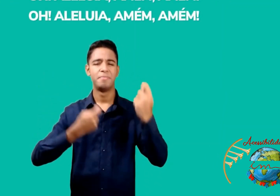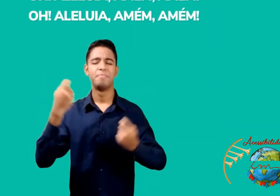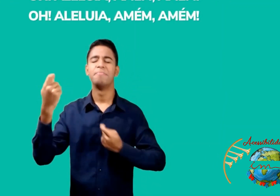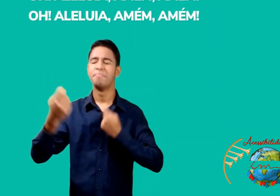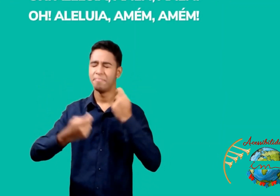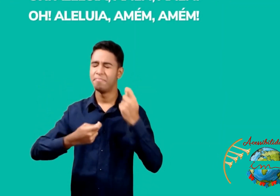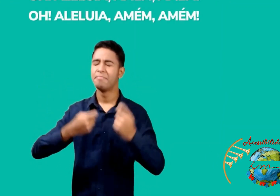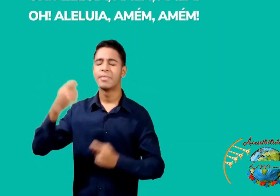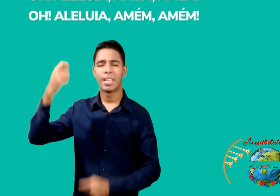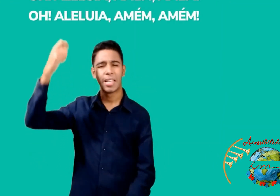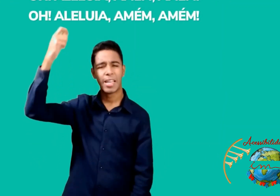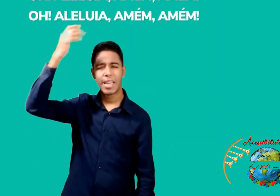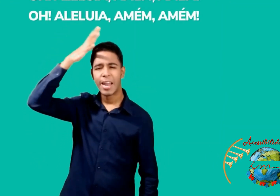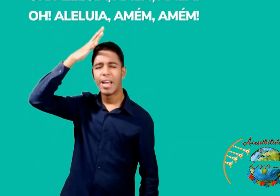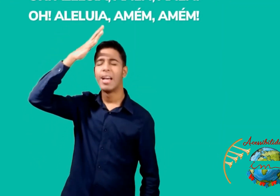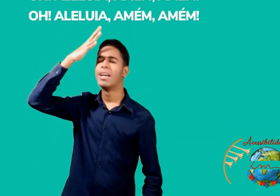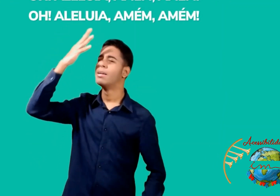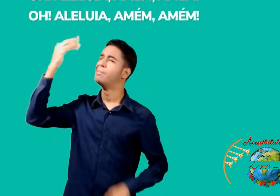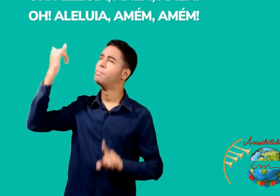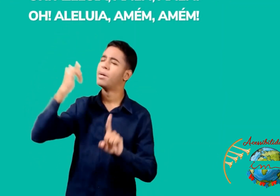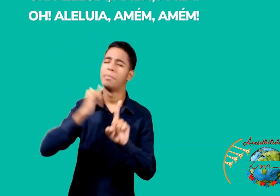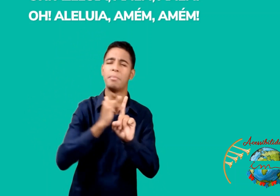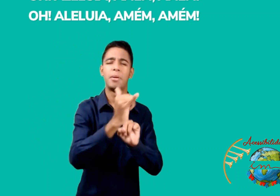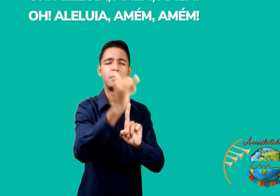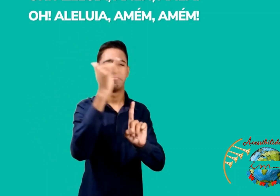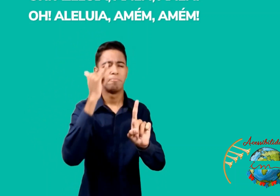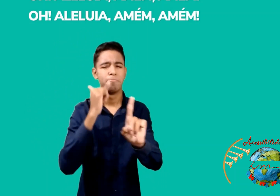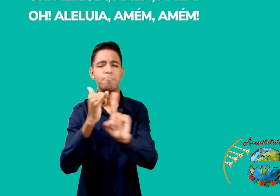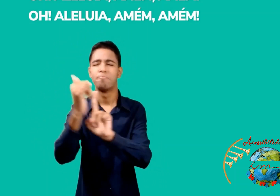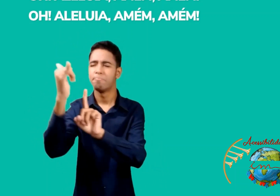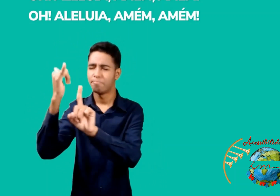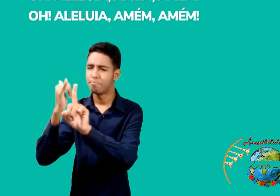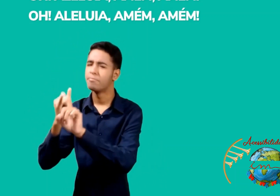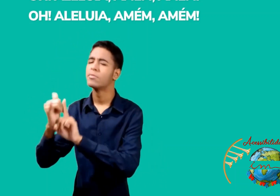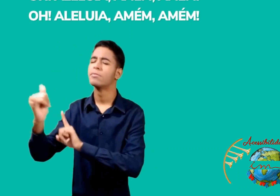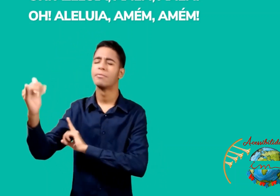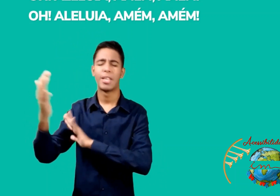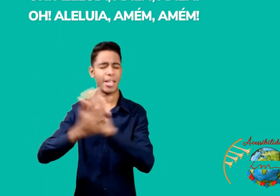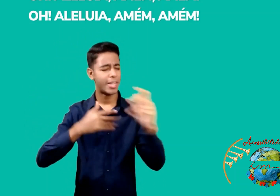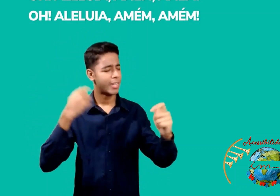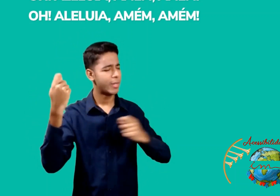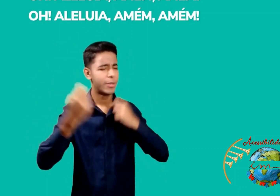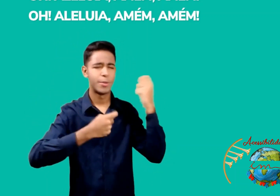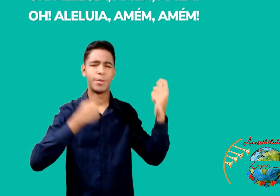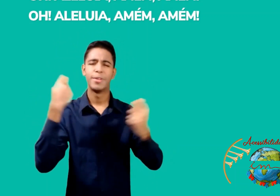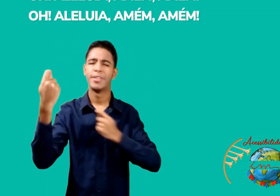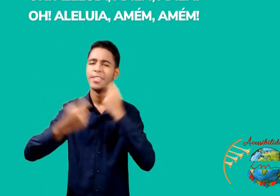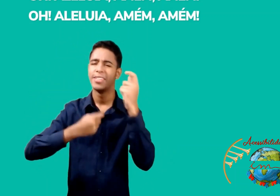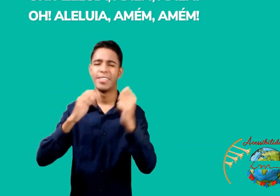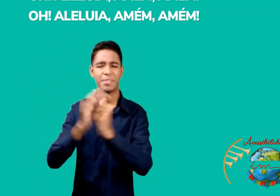Oh aleluia, amém, amém Oh